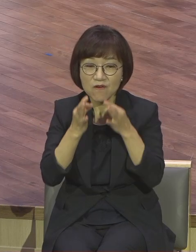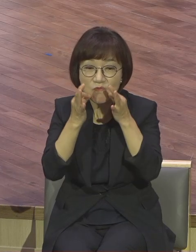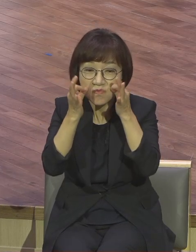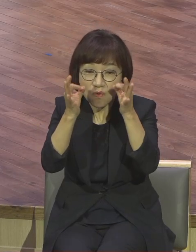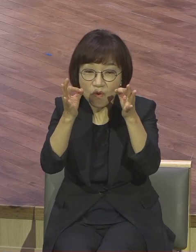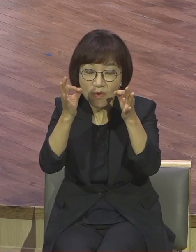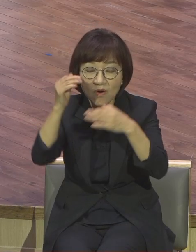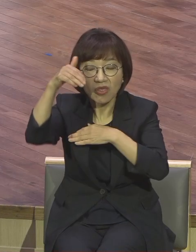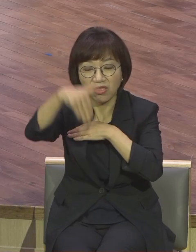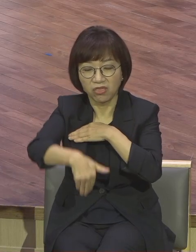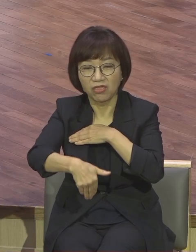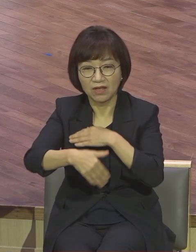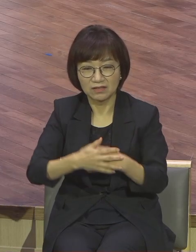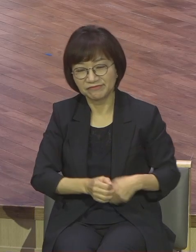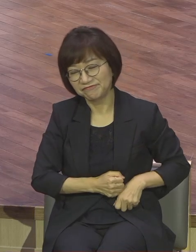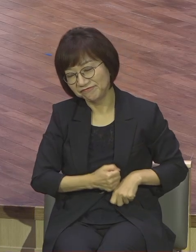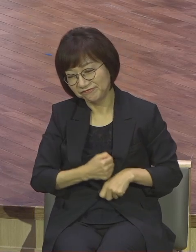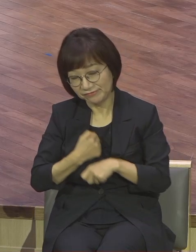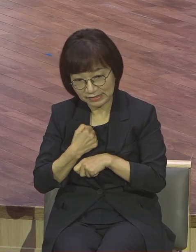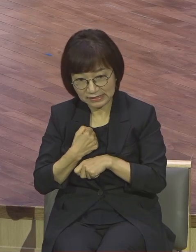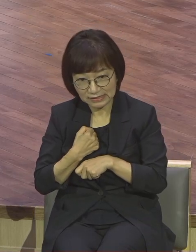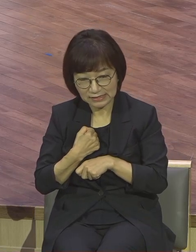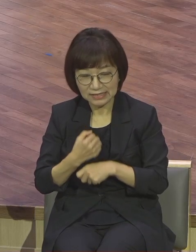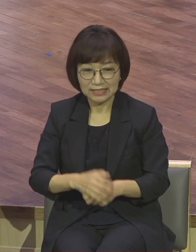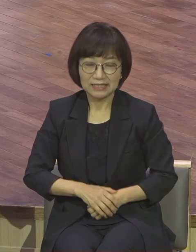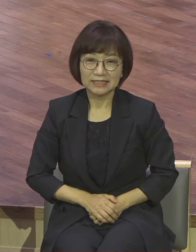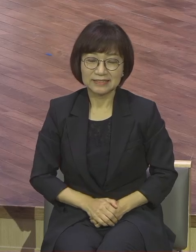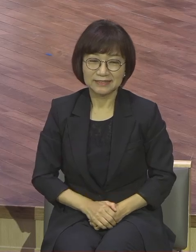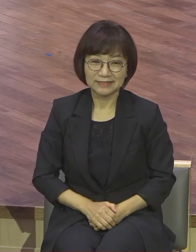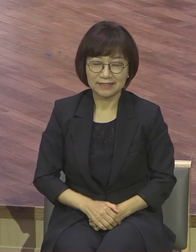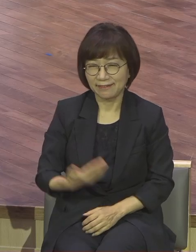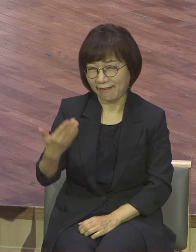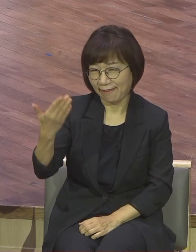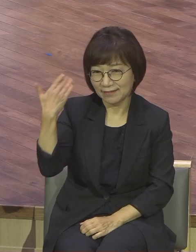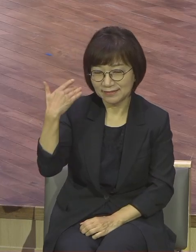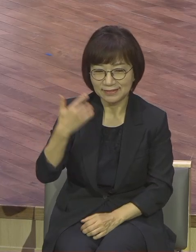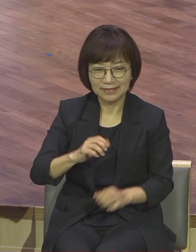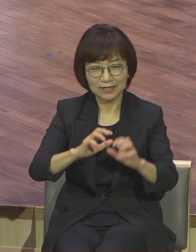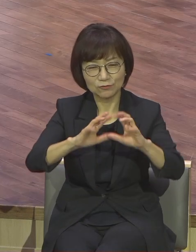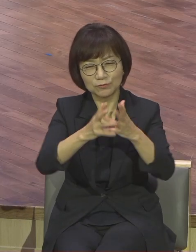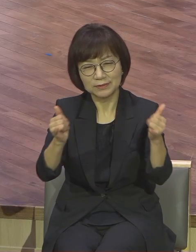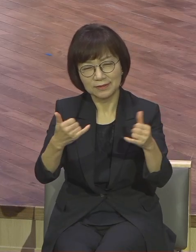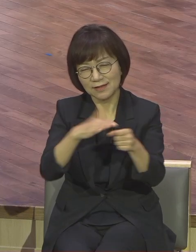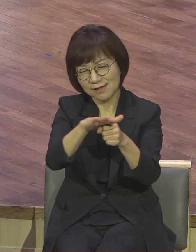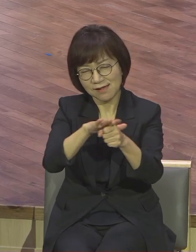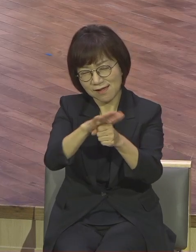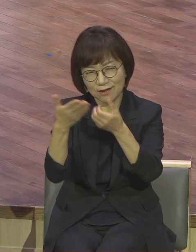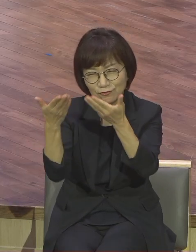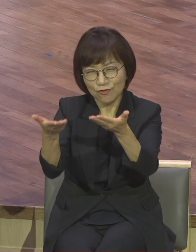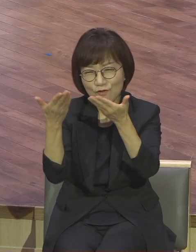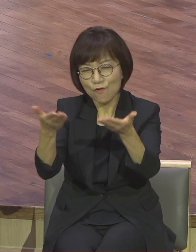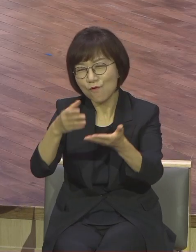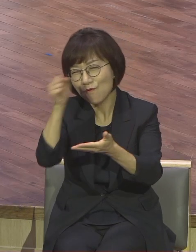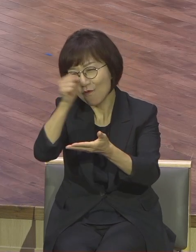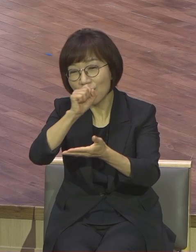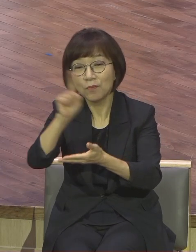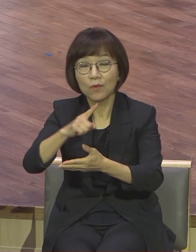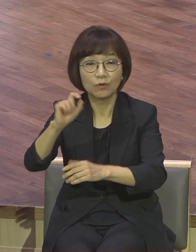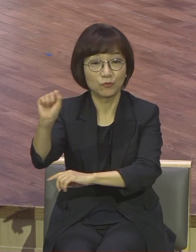국민들의 최고의 사랑을 받던 프로야구계가 출범 이후로 최대 위기를